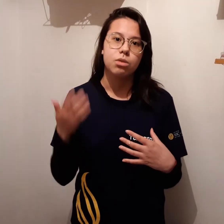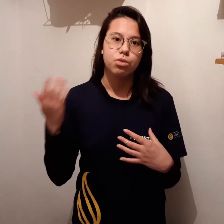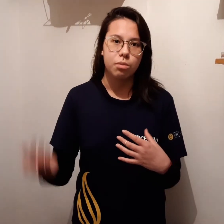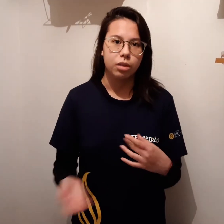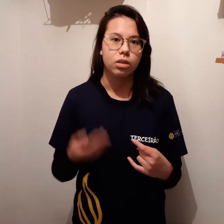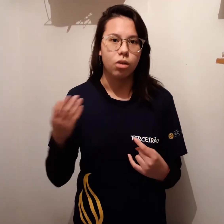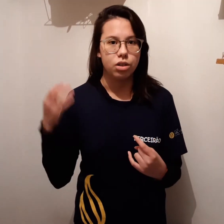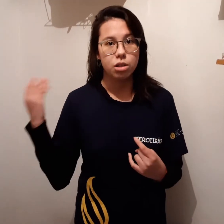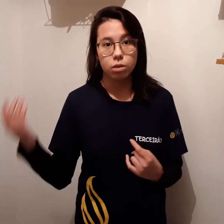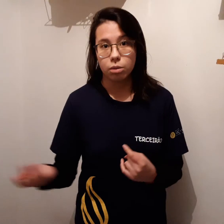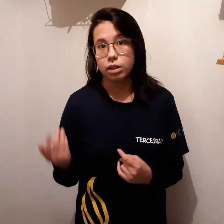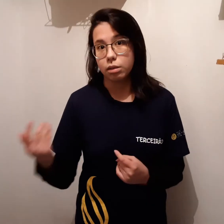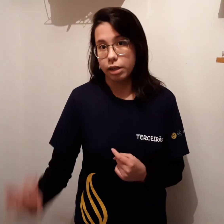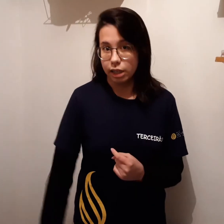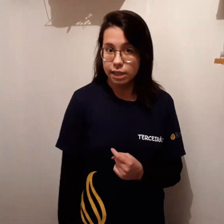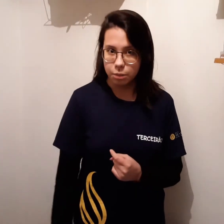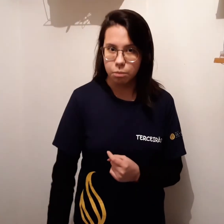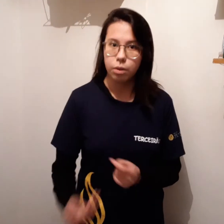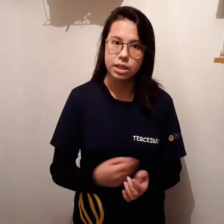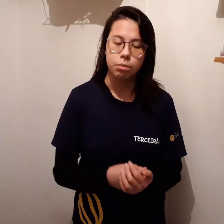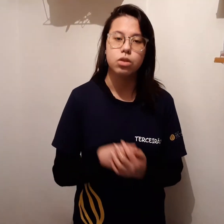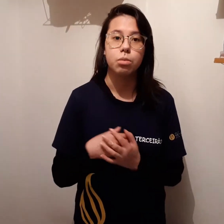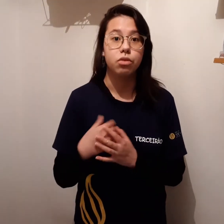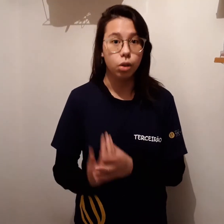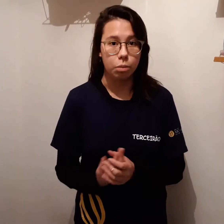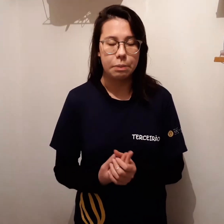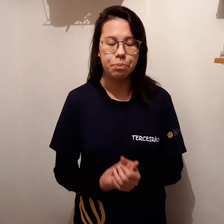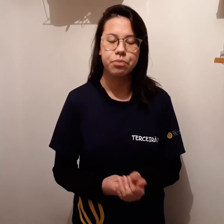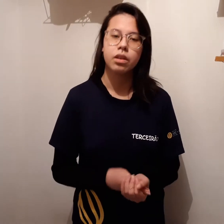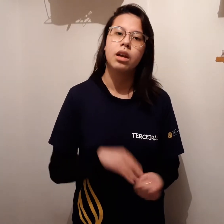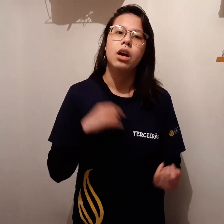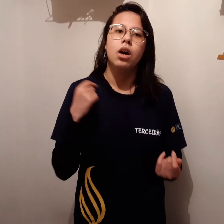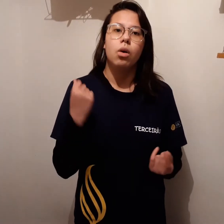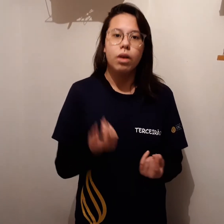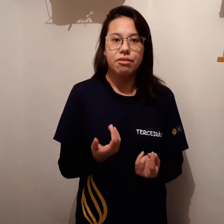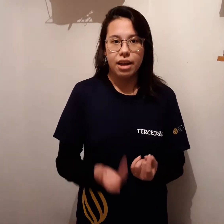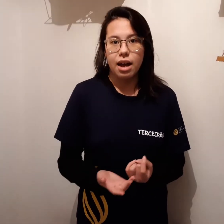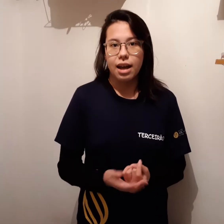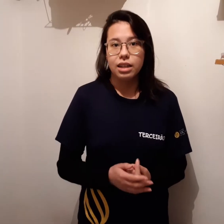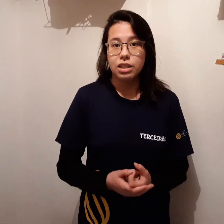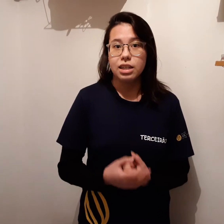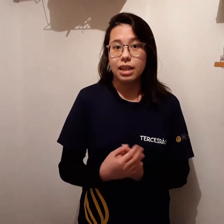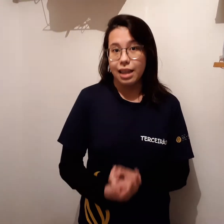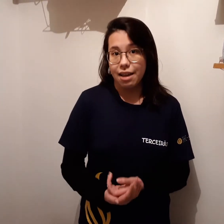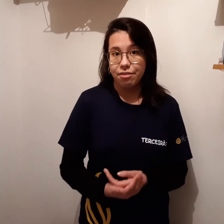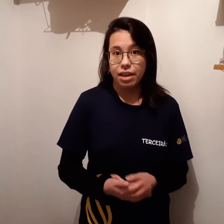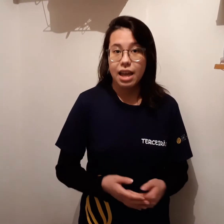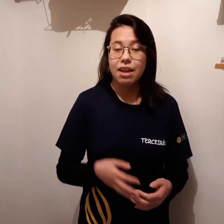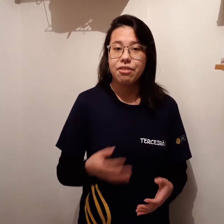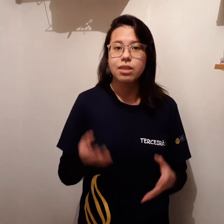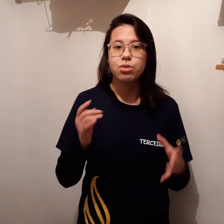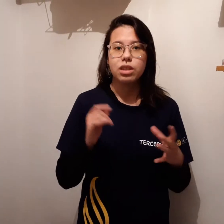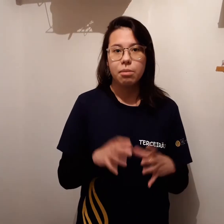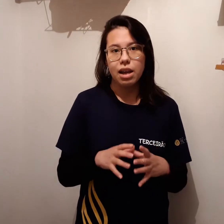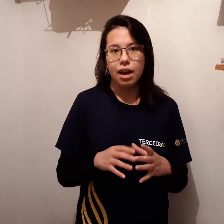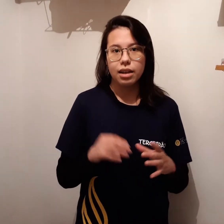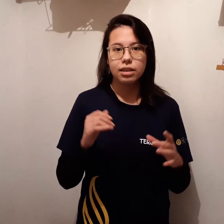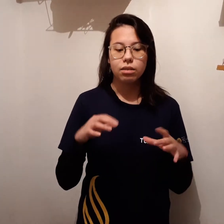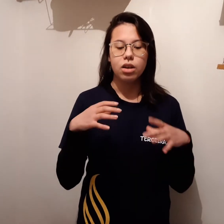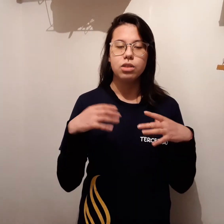seu julgamento na hora de responder uma determinada questão, por exemplo, sobre volume. O EVA, além de ele ser leve, ele é fácil de trabalhar, então na hora de